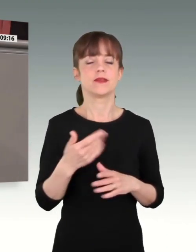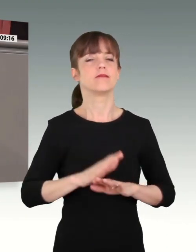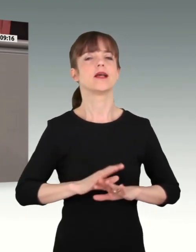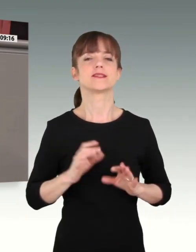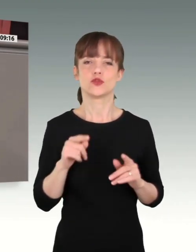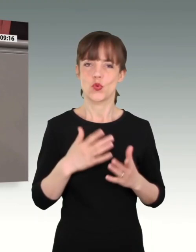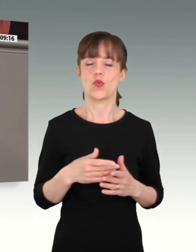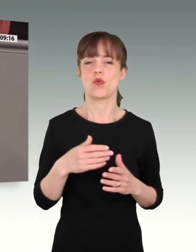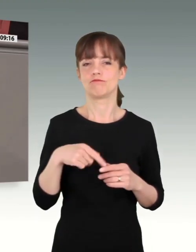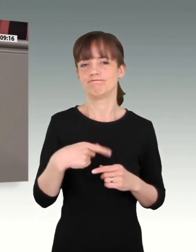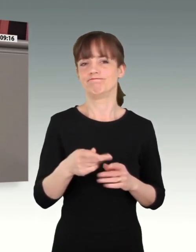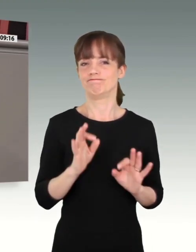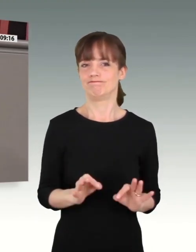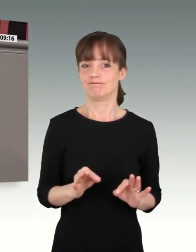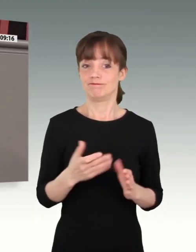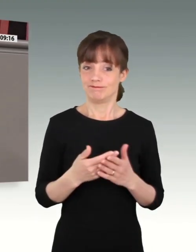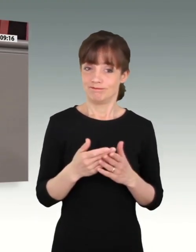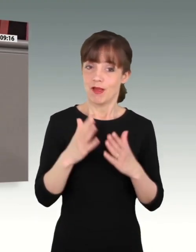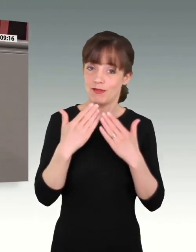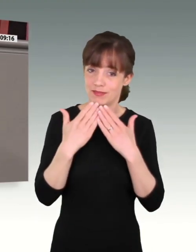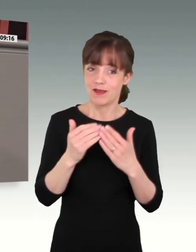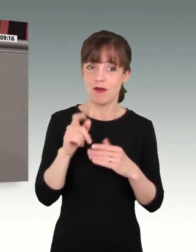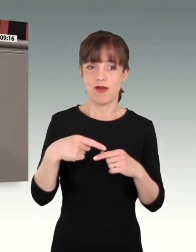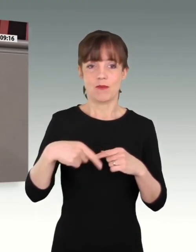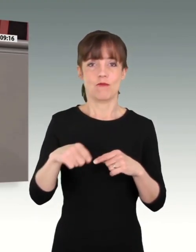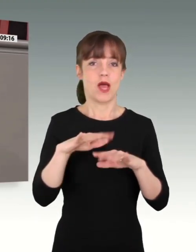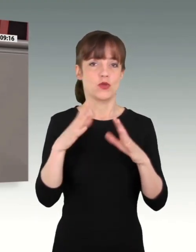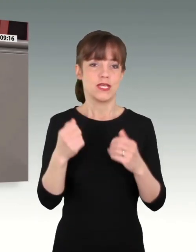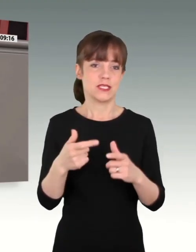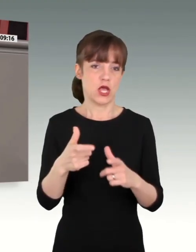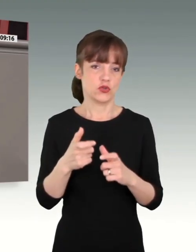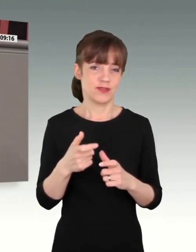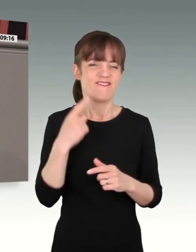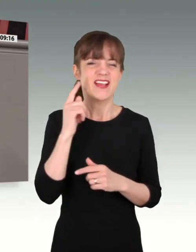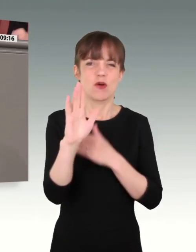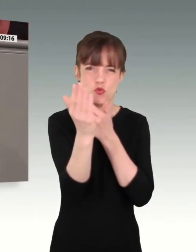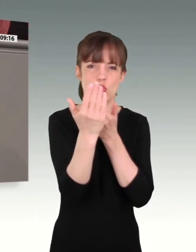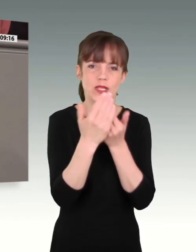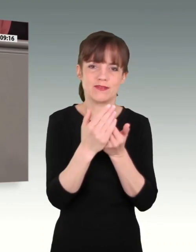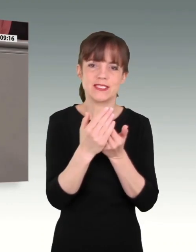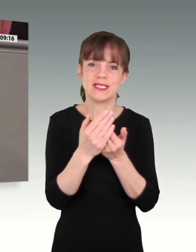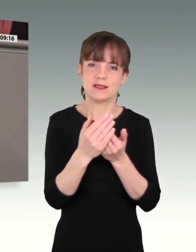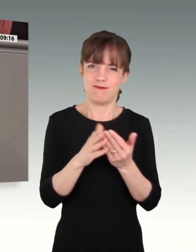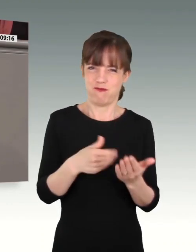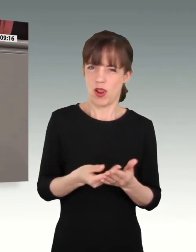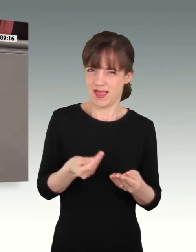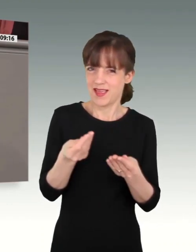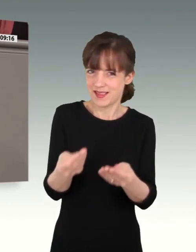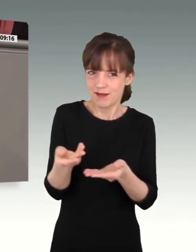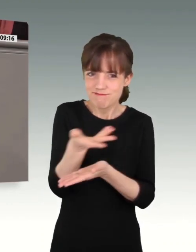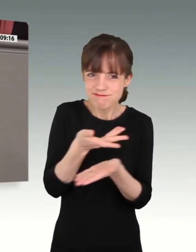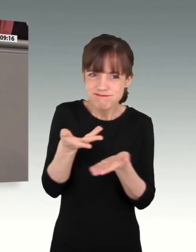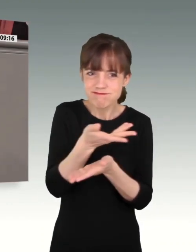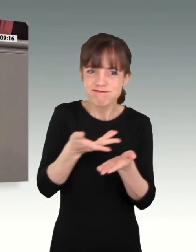sehr kurzfristig, wie ich mit dieser Vorlage in den Ausschuss gegangen bin. Aber mir war es wichtig, alle Möglichkeiten auszunutzen, die es